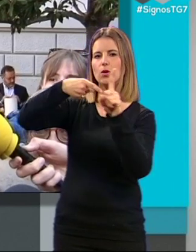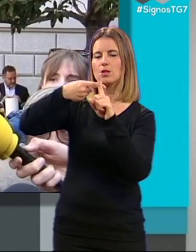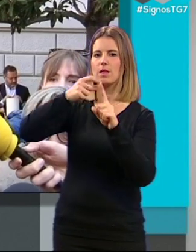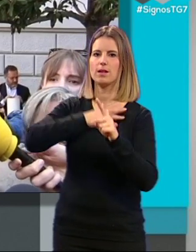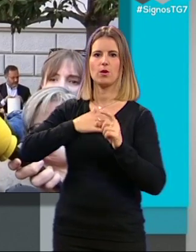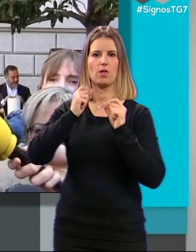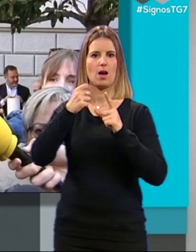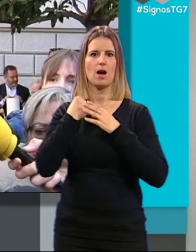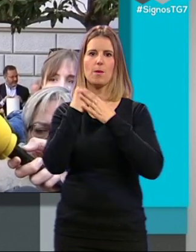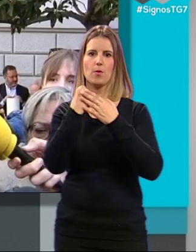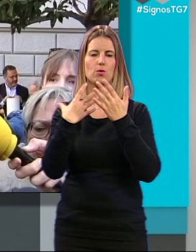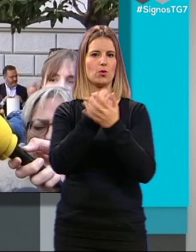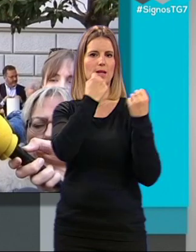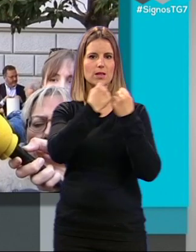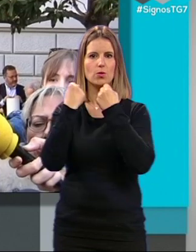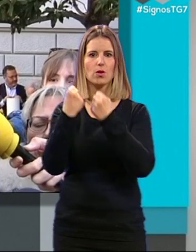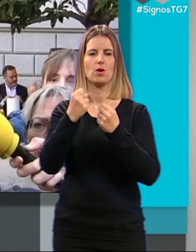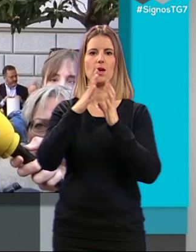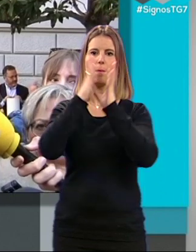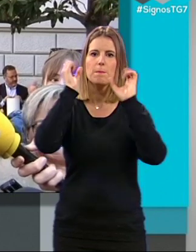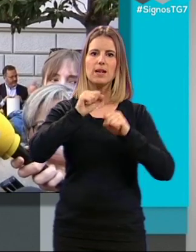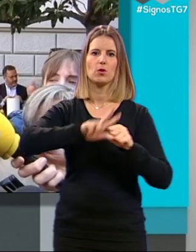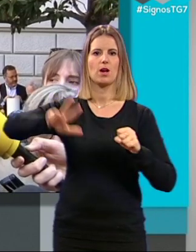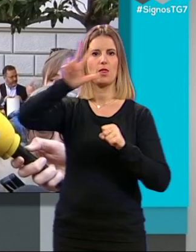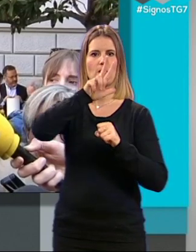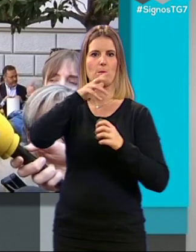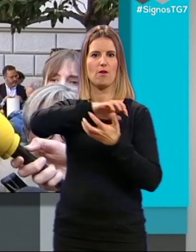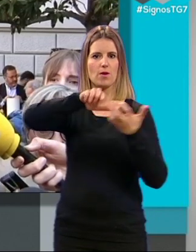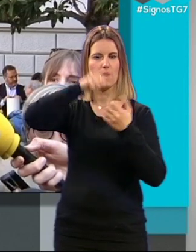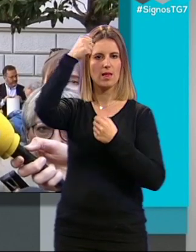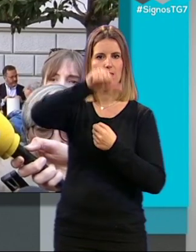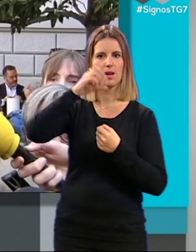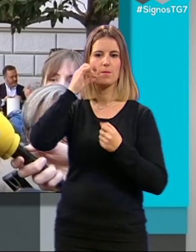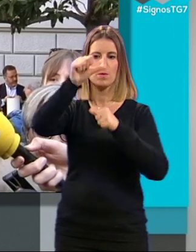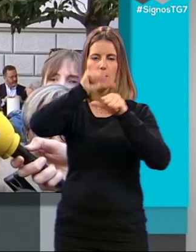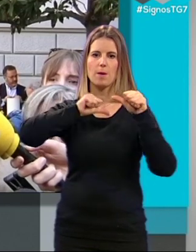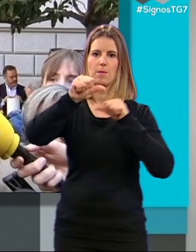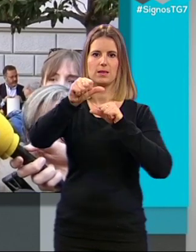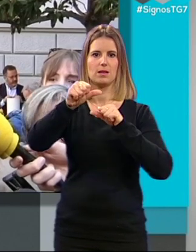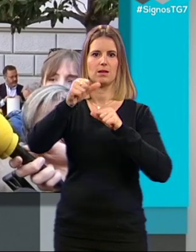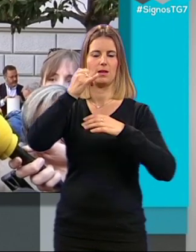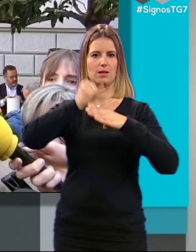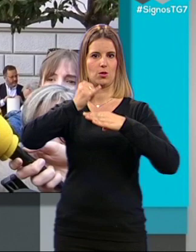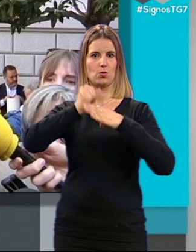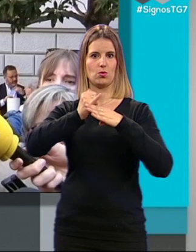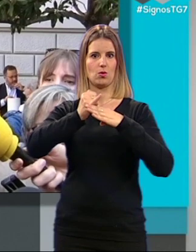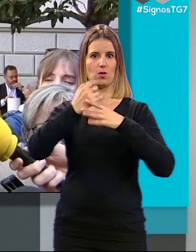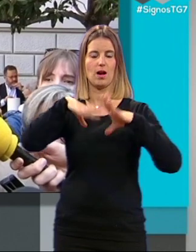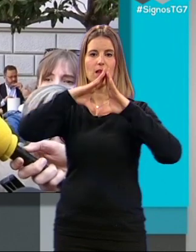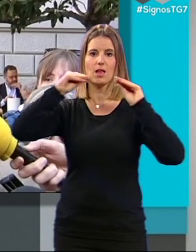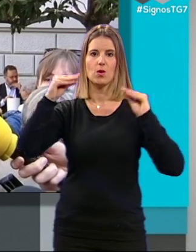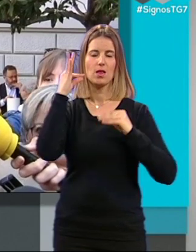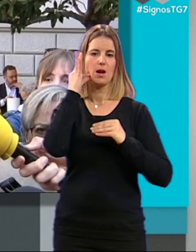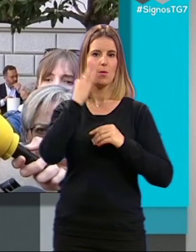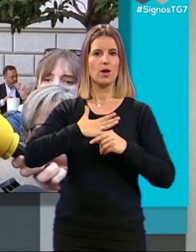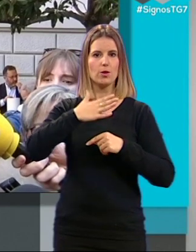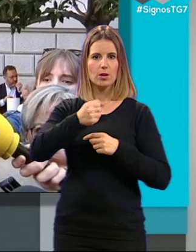apoyo de todas las instituciones, desde el Pacto Nacional por la Violencia de Género y, a partir de ahí, desde el Instituto Andaluz de la Mujer,